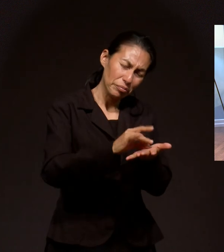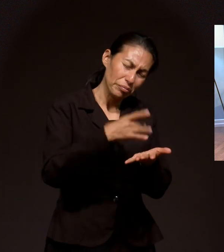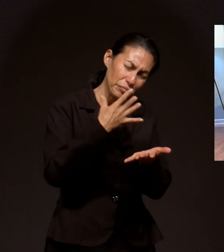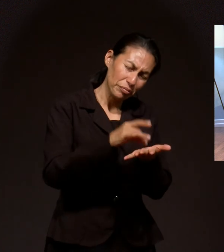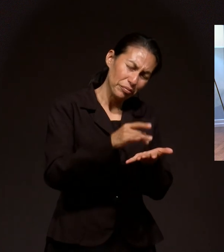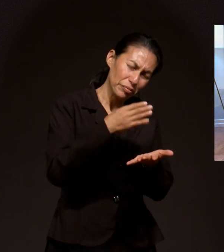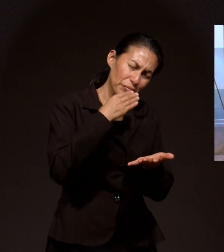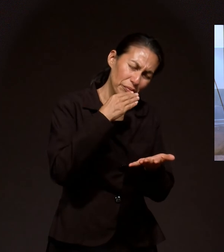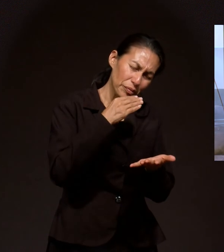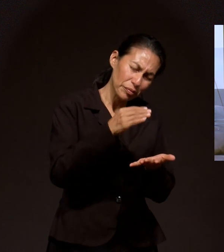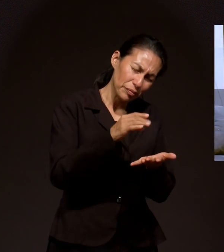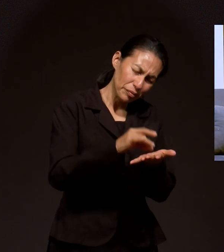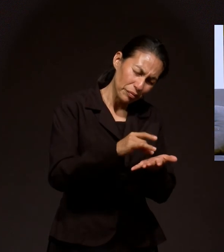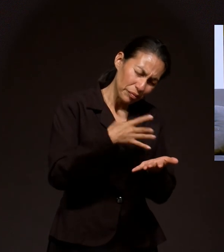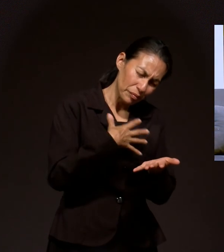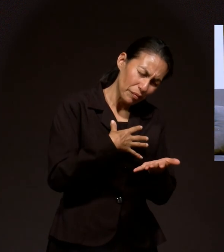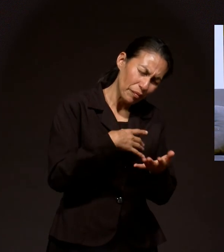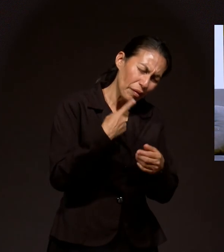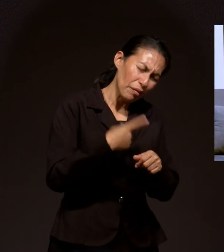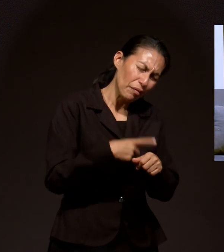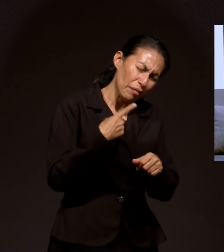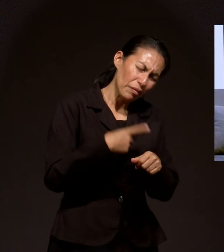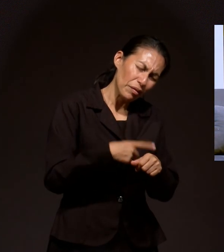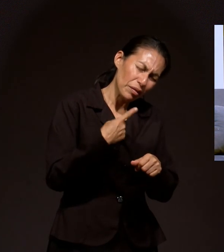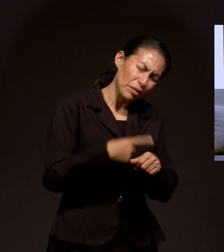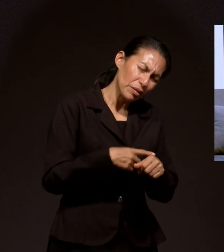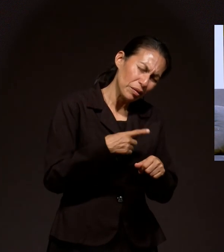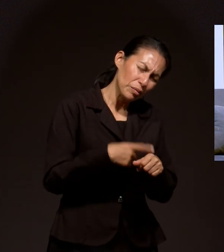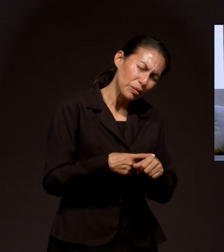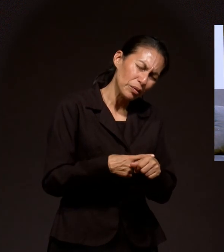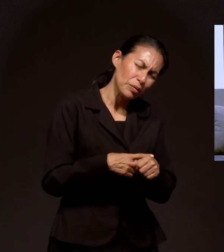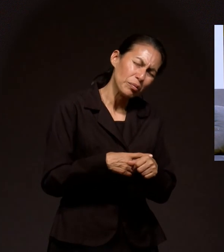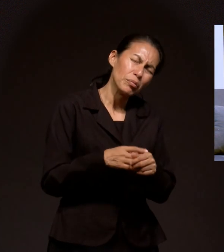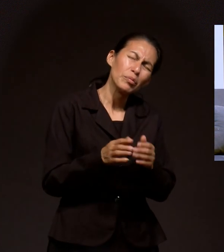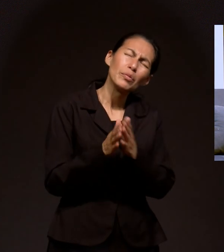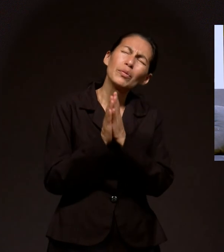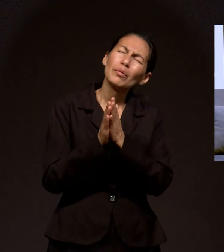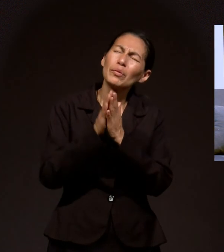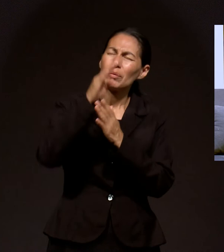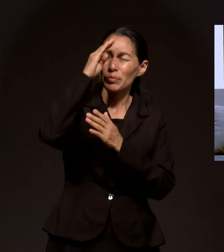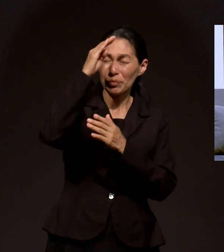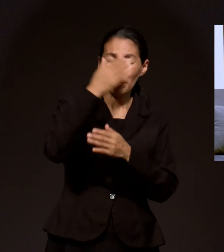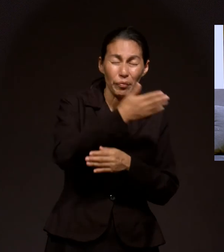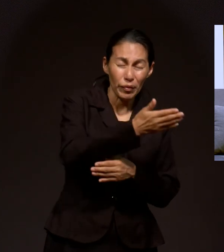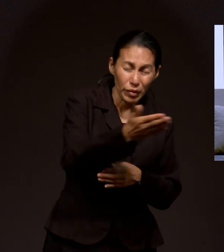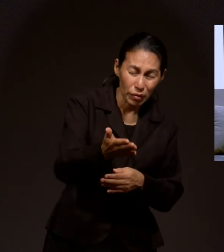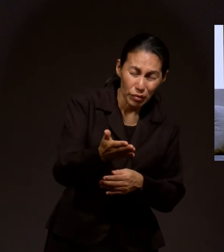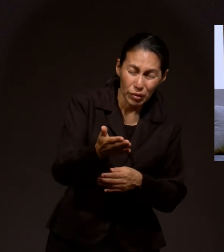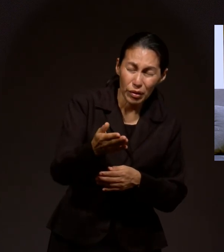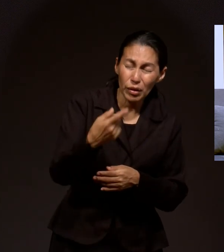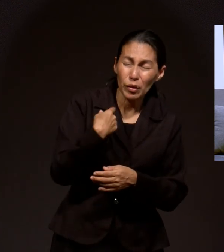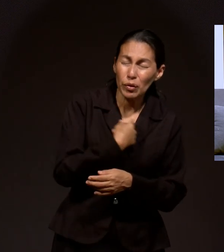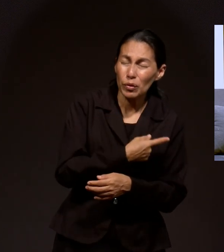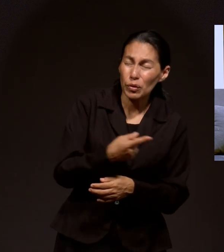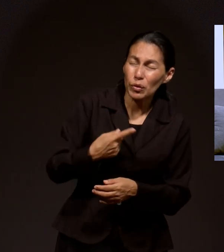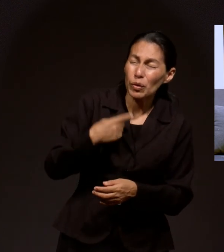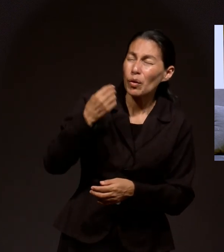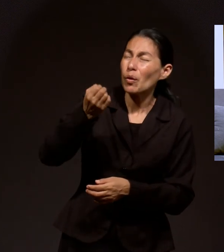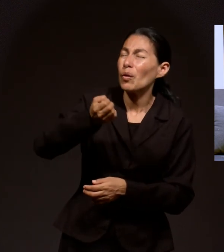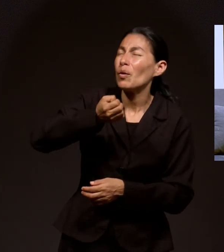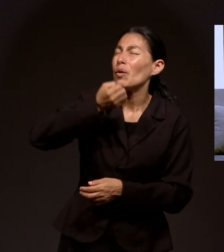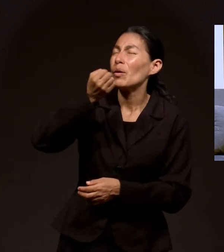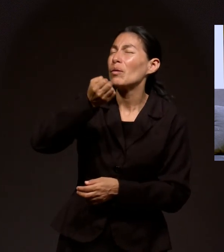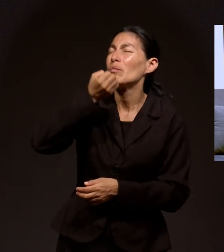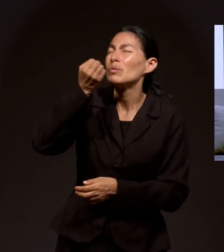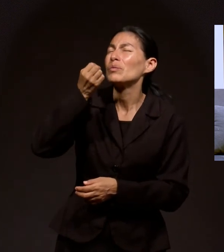Que están pasando Por momentos difíciles Ellos en este momento Escuchan Señor Que sepan Que estamos orando Por ellos En el nombre de